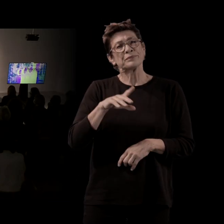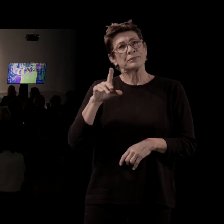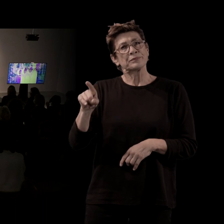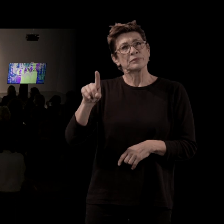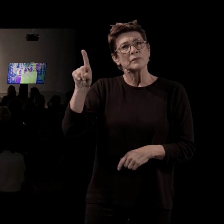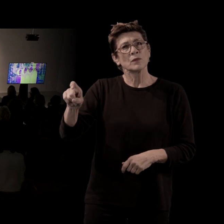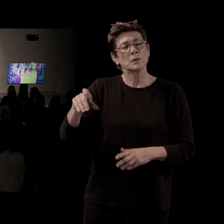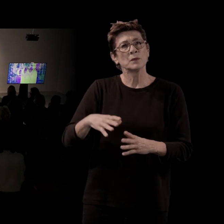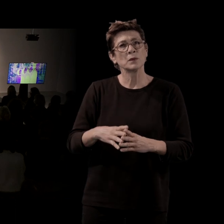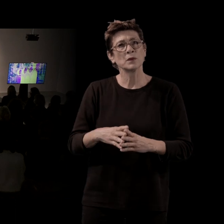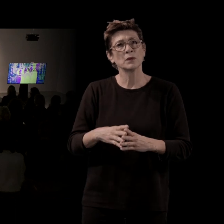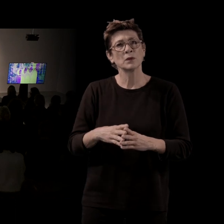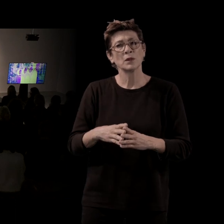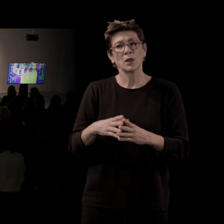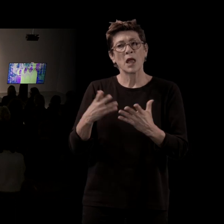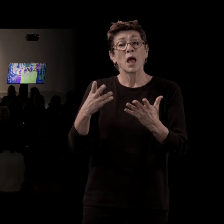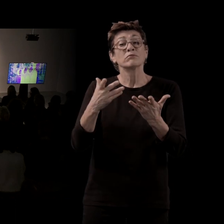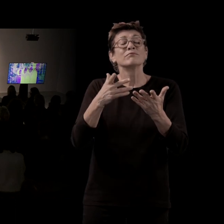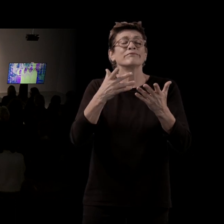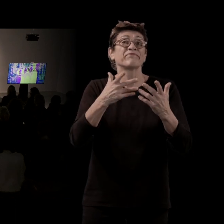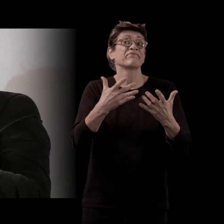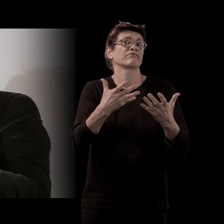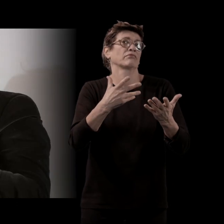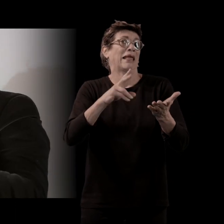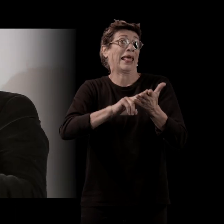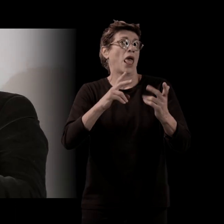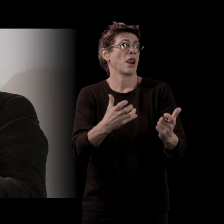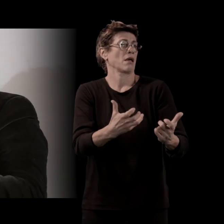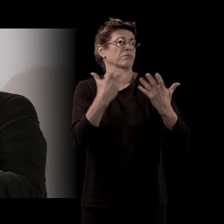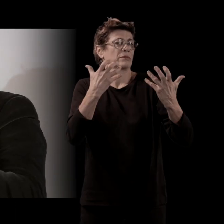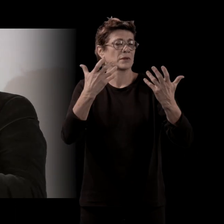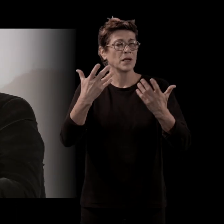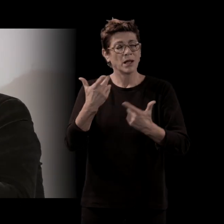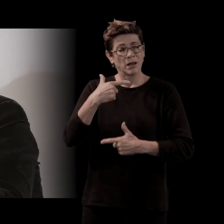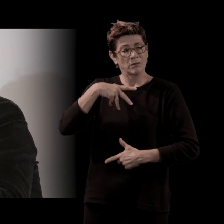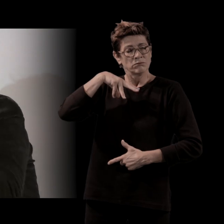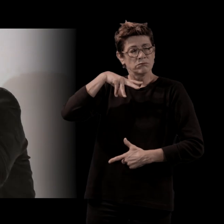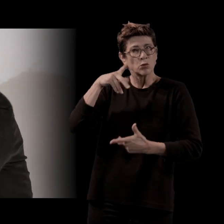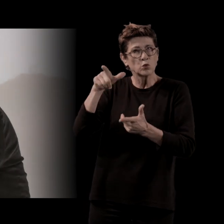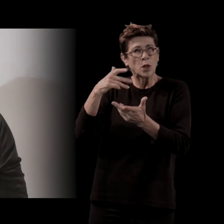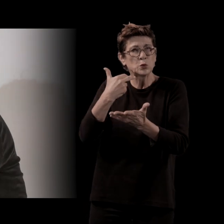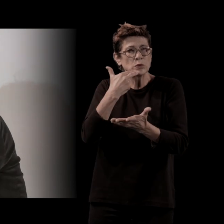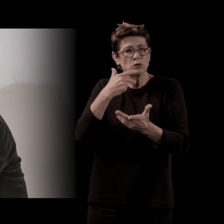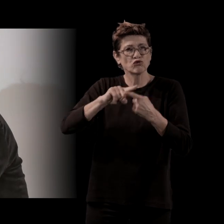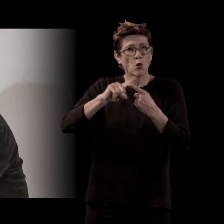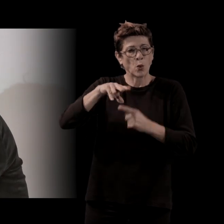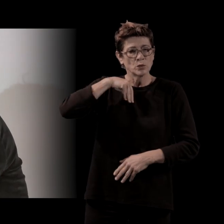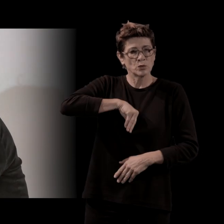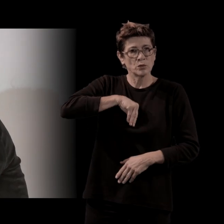vous servez justement pour cet effet de réel de choses que vous avez ressenties, que vous avez vécues, des petits détails que vous avez vus